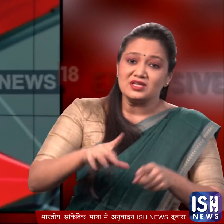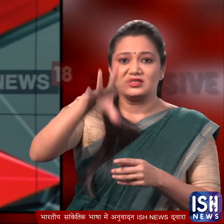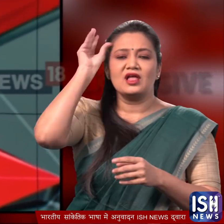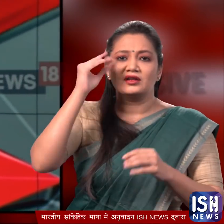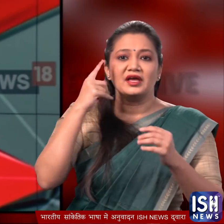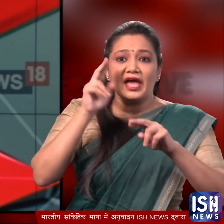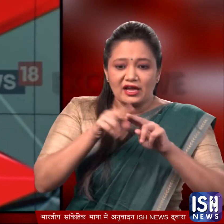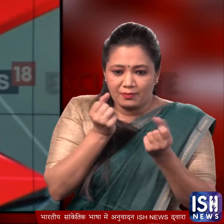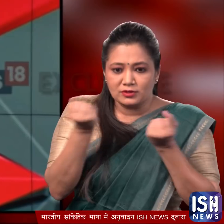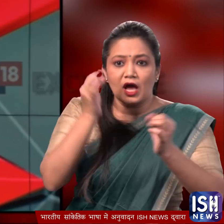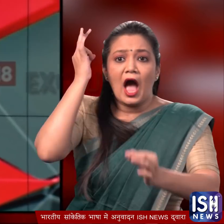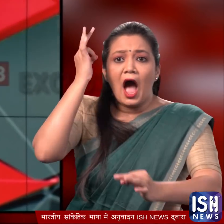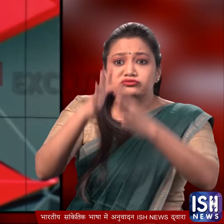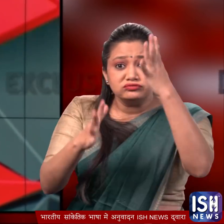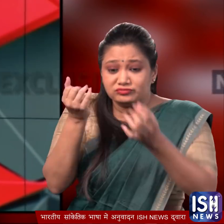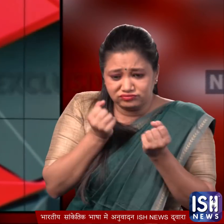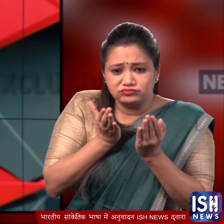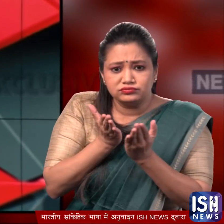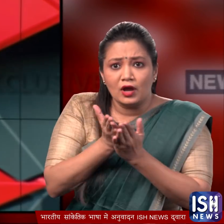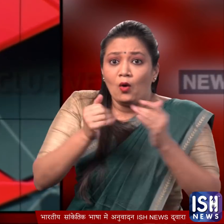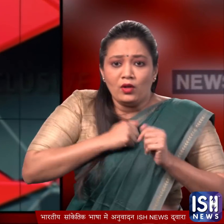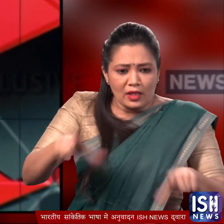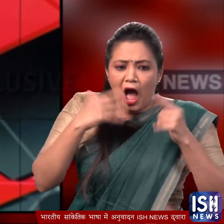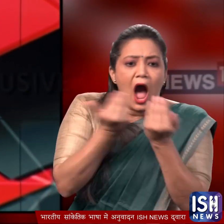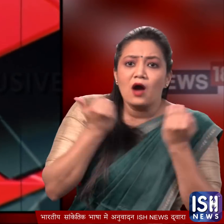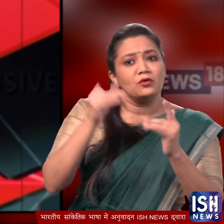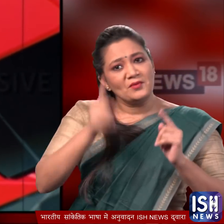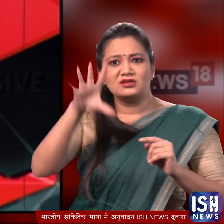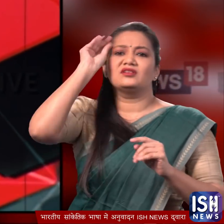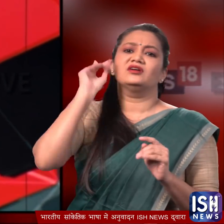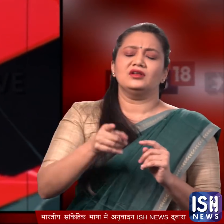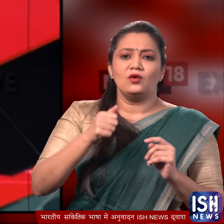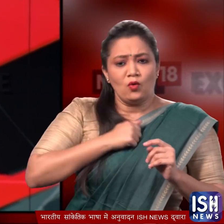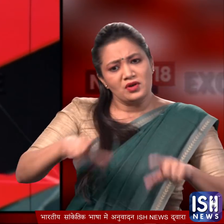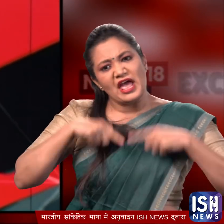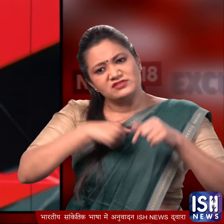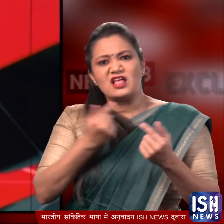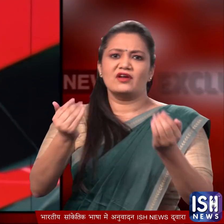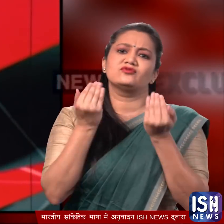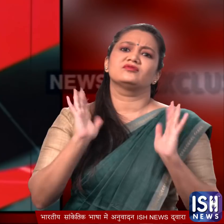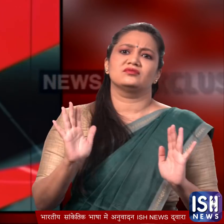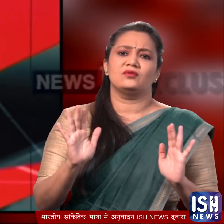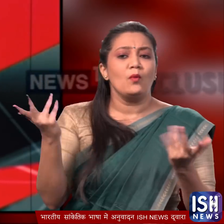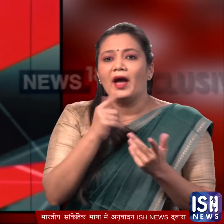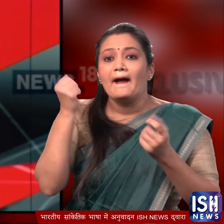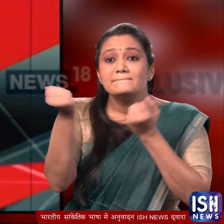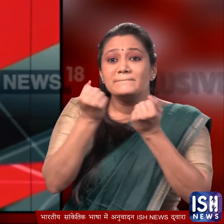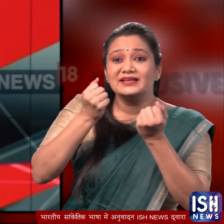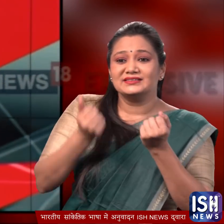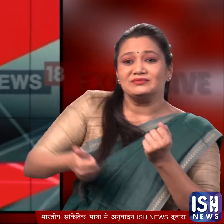ट्रेनिंग लेनी चाहिए कि चलती बस में अगर आग लग जाए तो अपनी जान कैसे बचाएं हमको अपनी जान की चिंता खुद ही करनी होगी क्योंकि बसों के